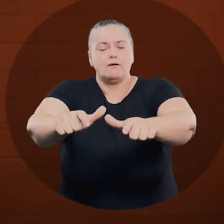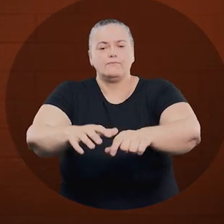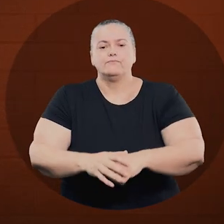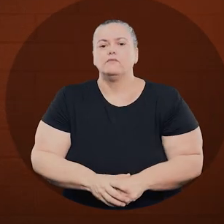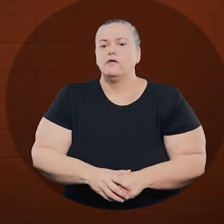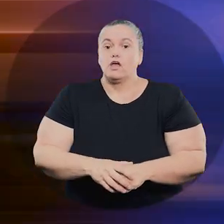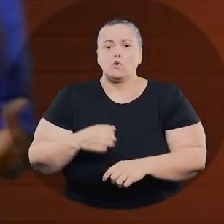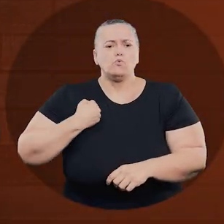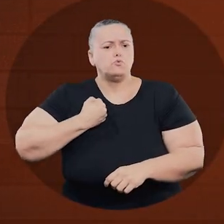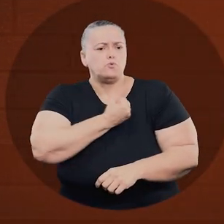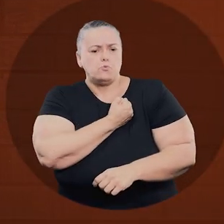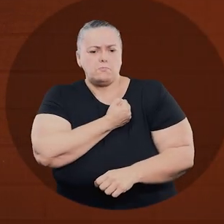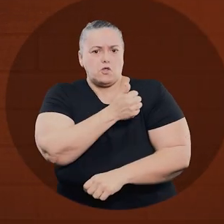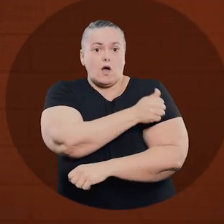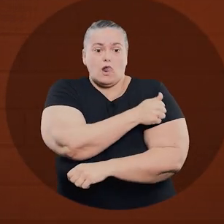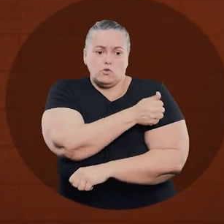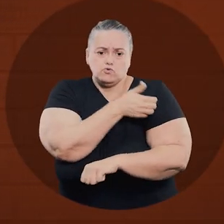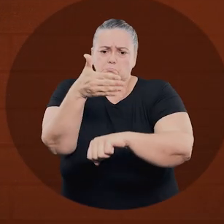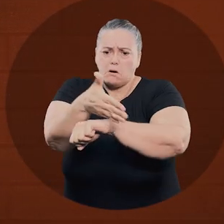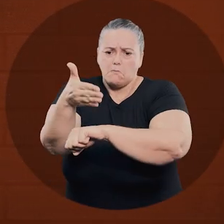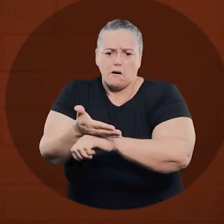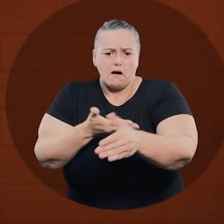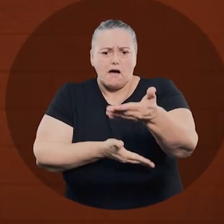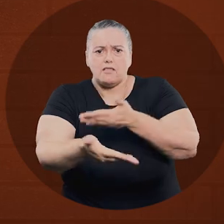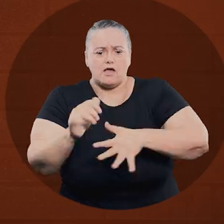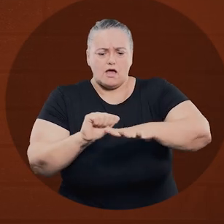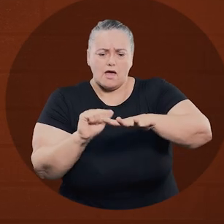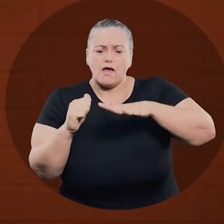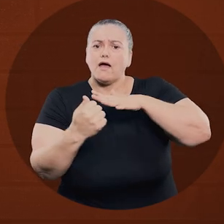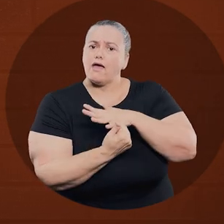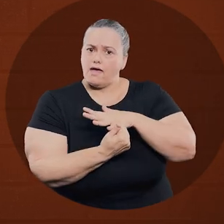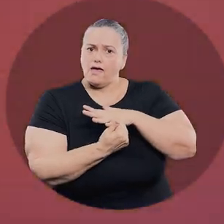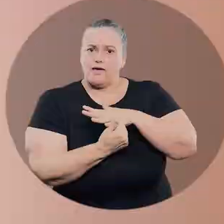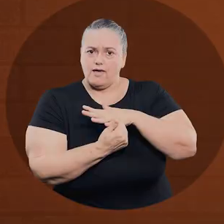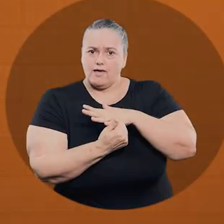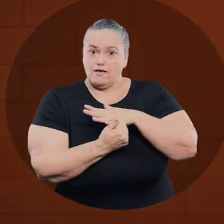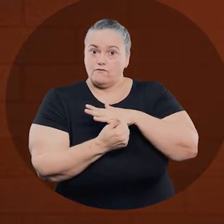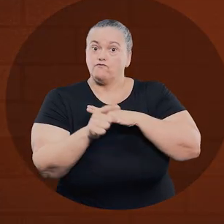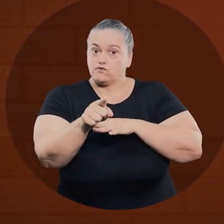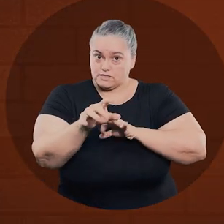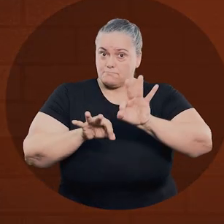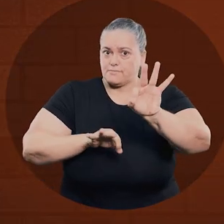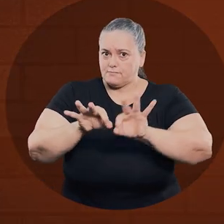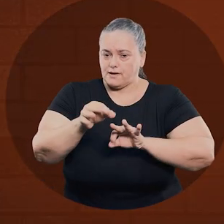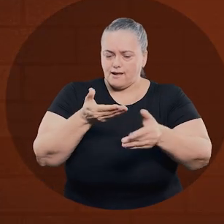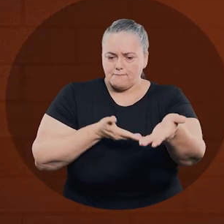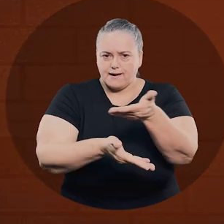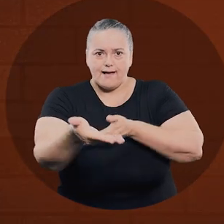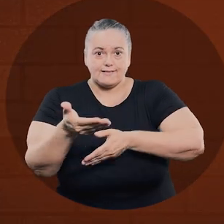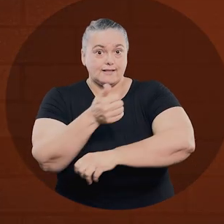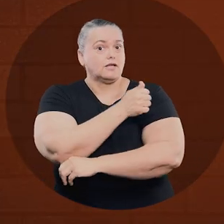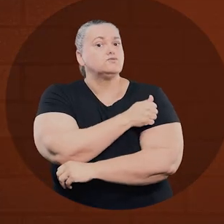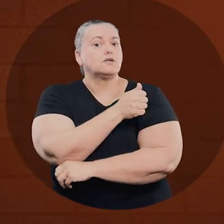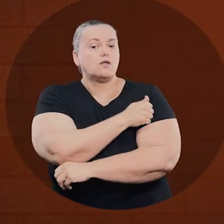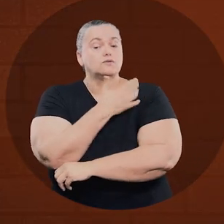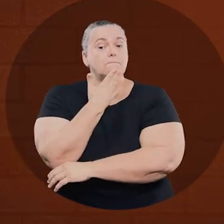mais, com um número expressivo de alunos que necessitam de atendimento especializado. Então esteja preparado para atender esses alunos da melhor